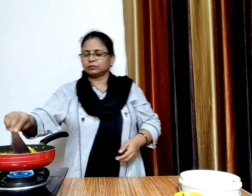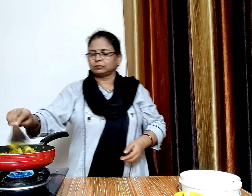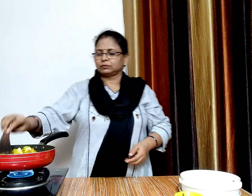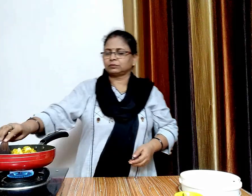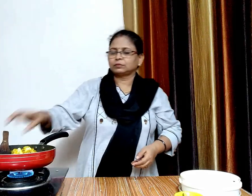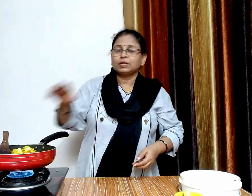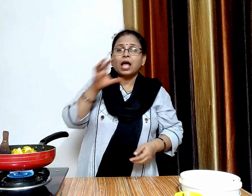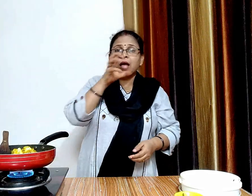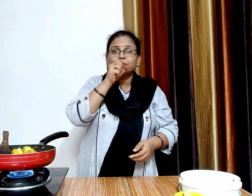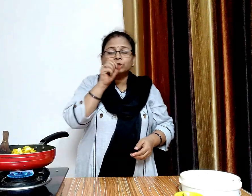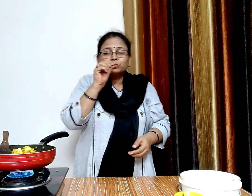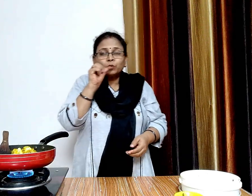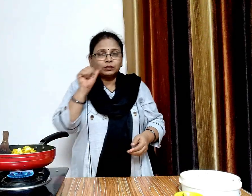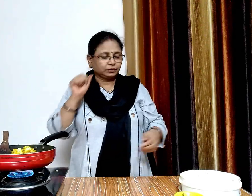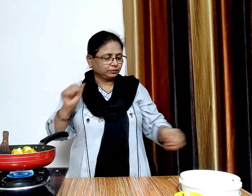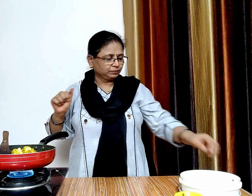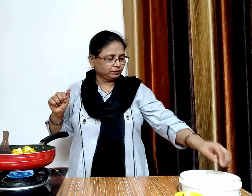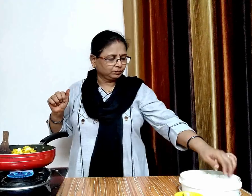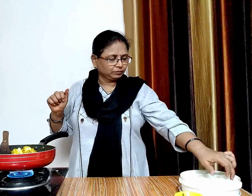अब इस पे एक चमच अबचूर पाउडर